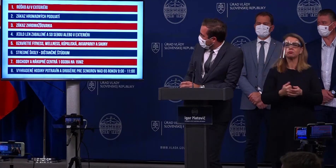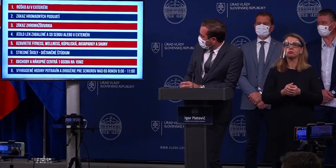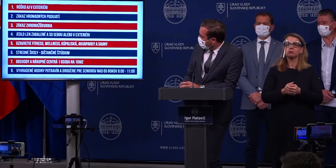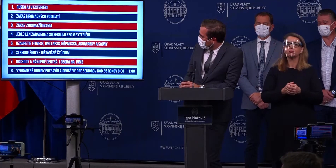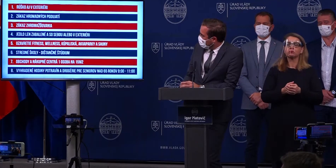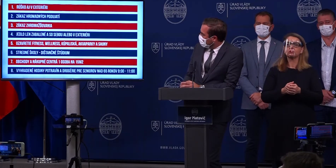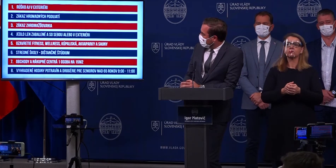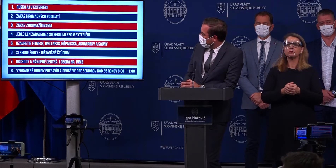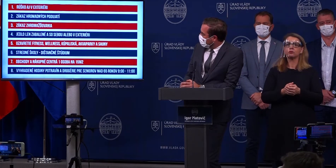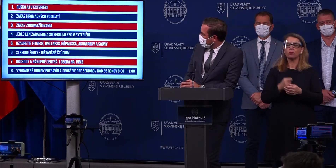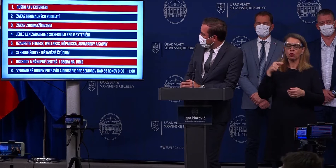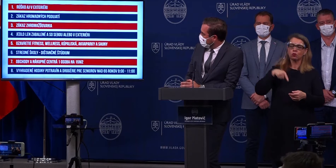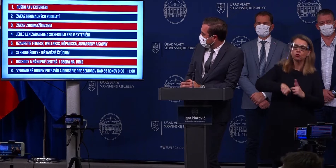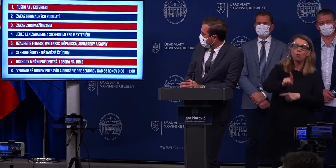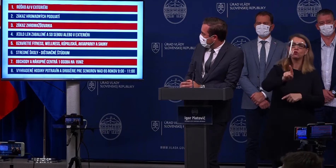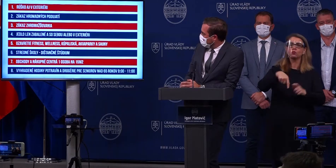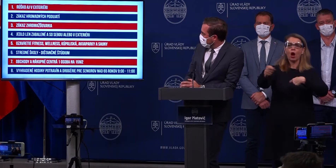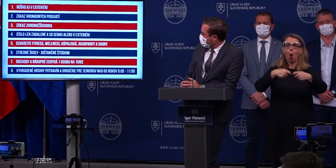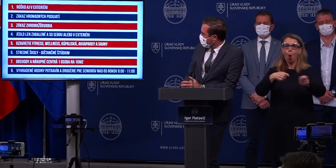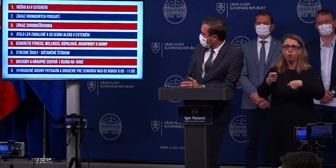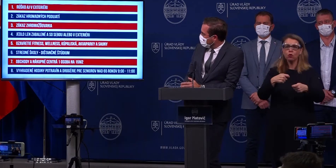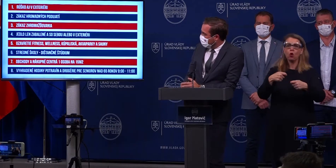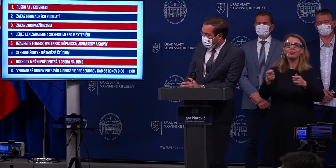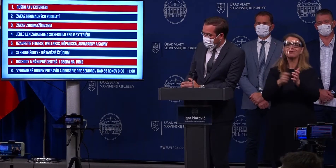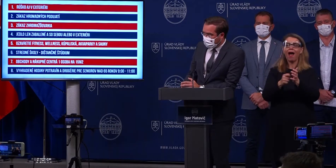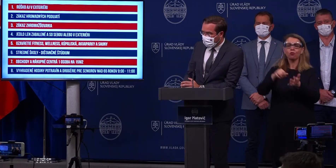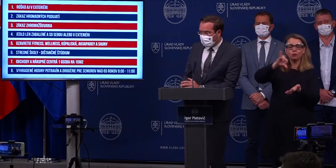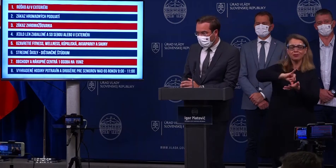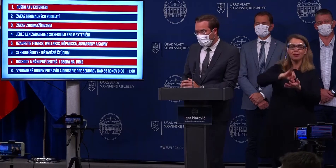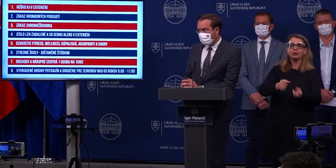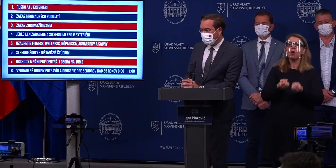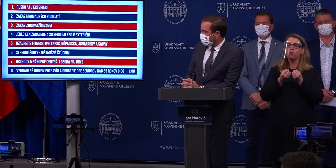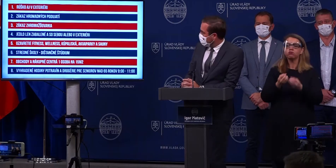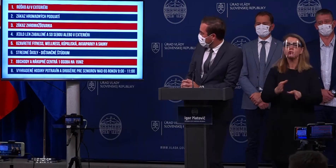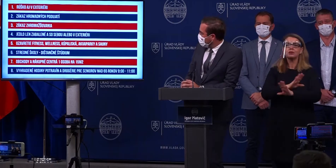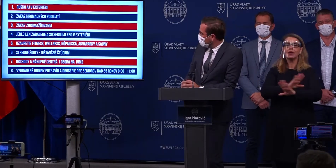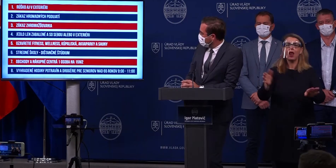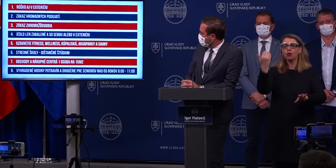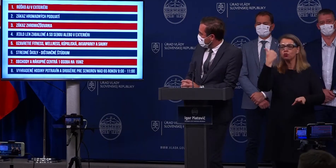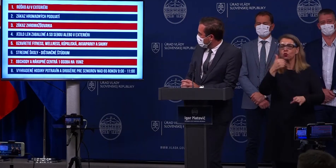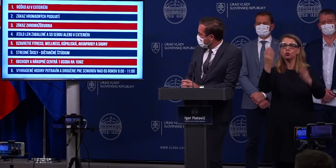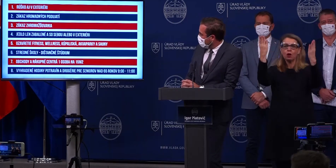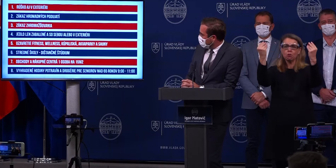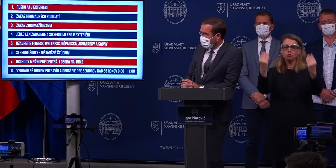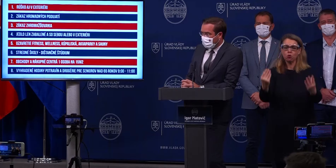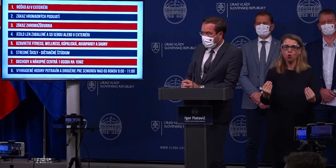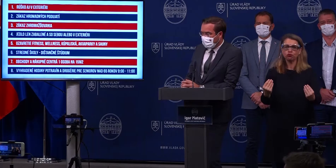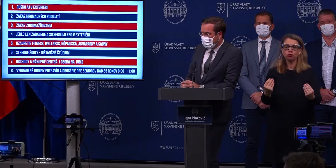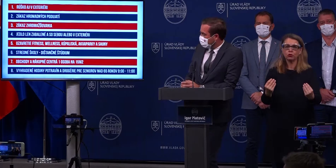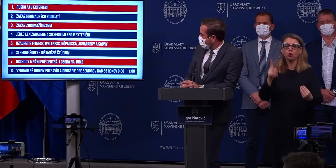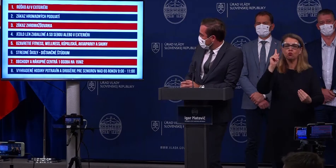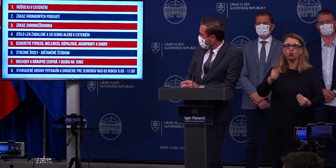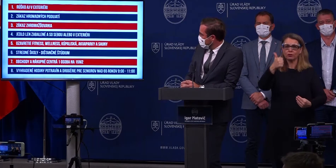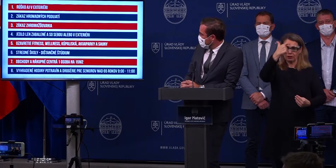Do týchto obchodov a nákupných centier bude možné vstúpiť len toľkým ľuďom, aby sa dodržalo pravidlo